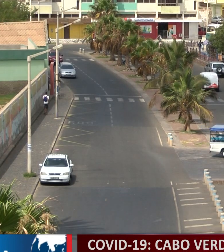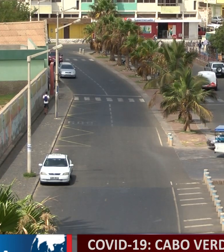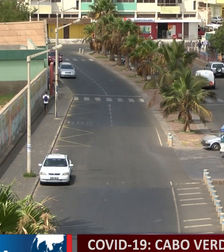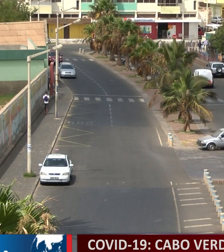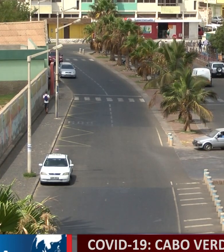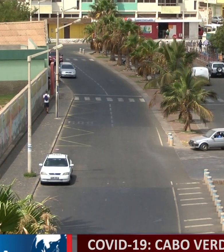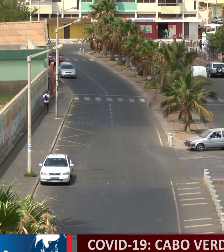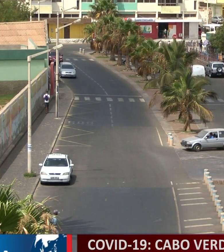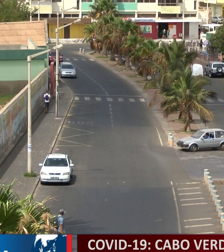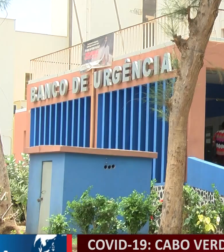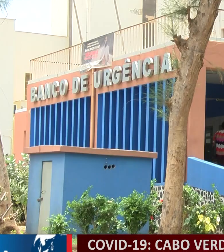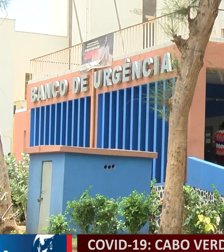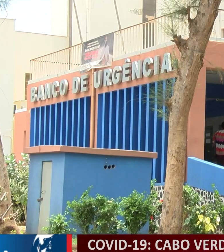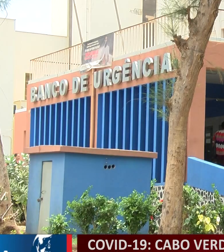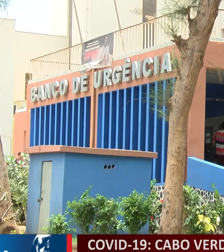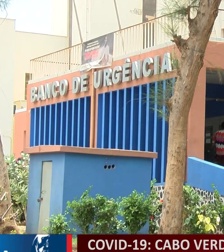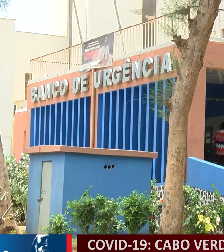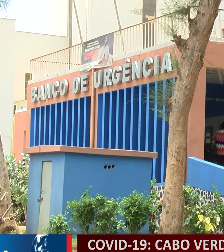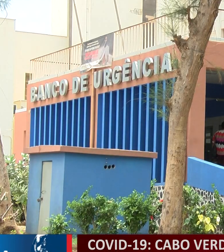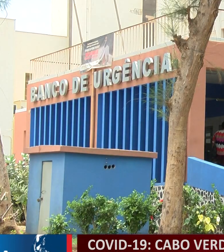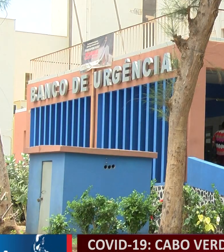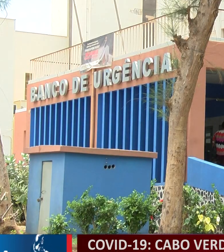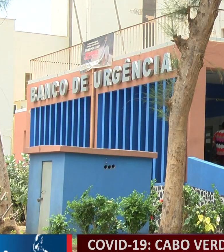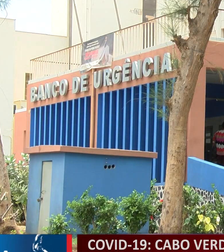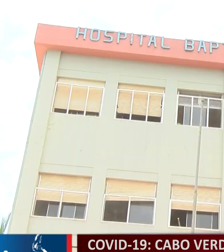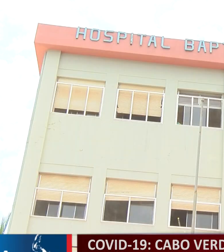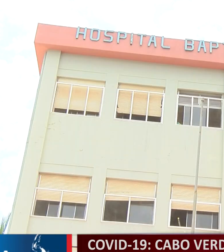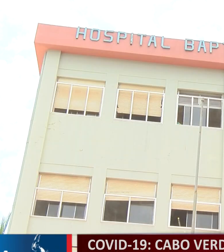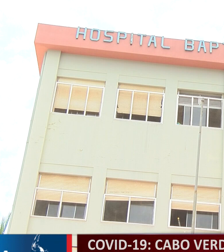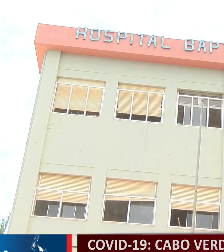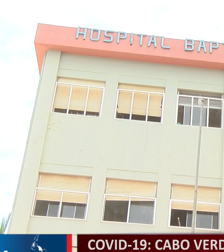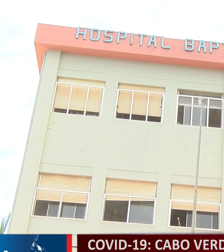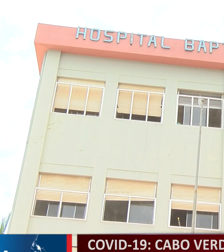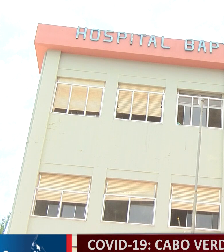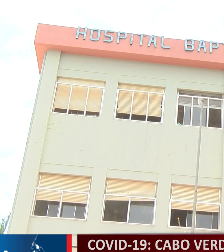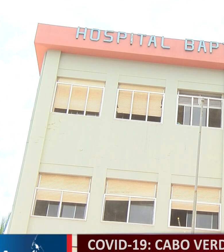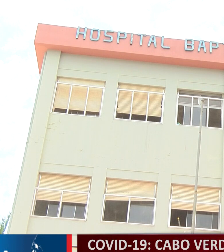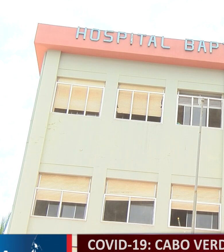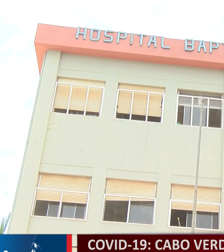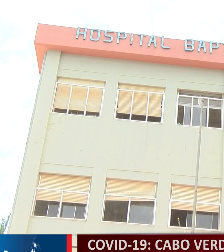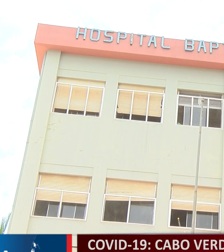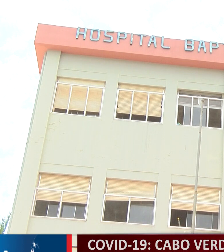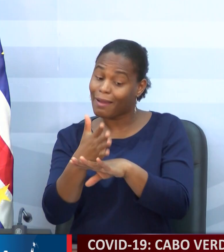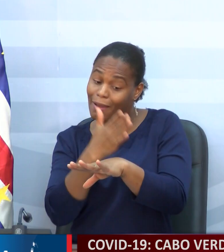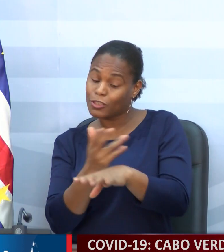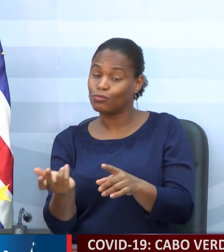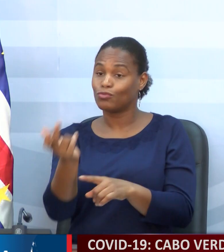Face às amostras da ilha de São Vicente, Artur Correia assegurou que a 46 testaram negativas.